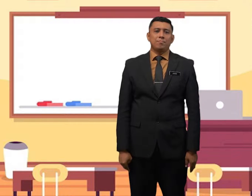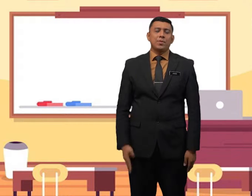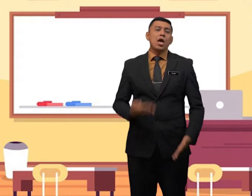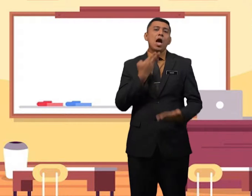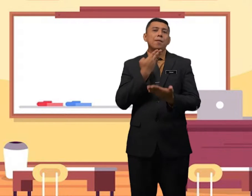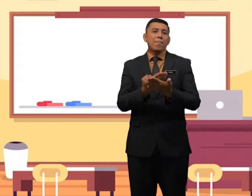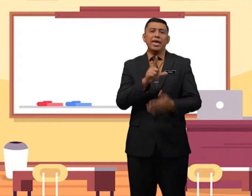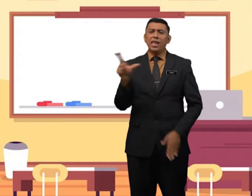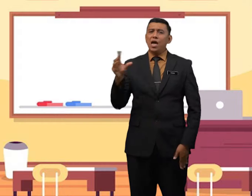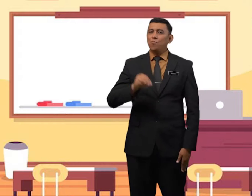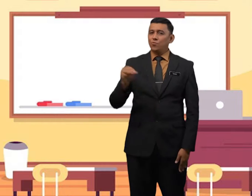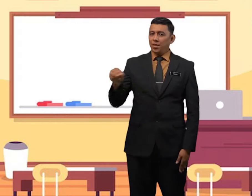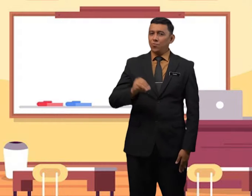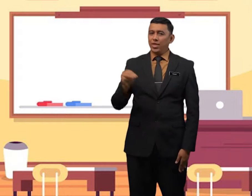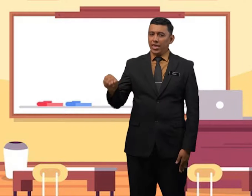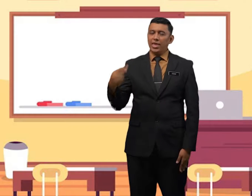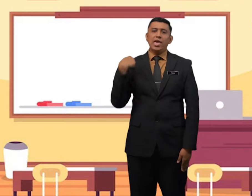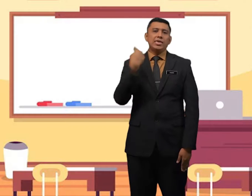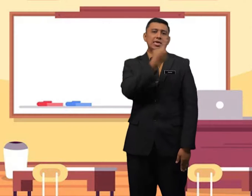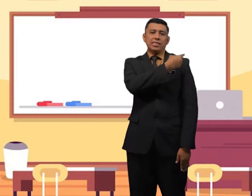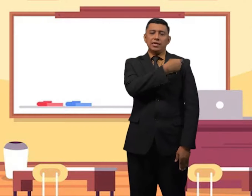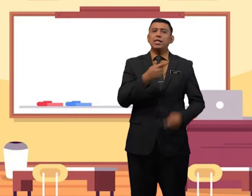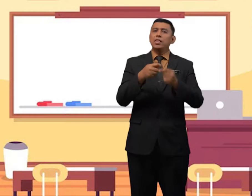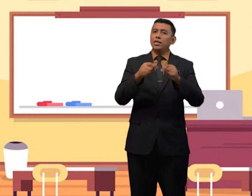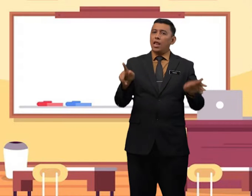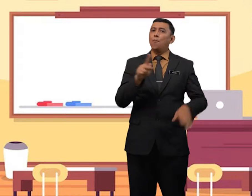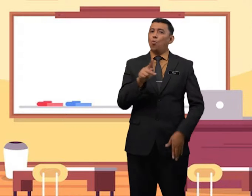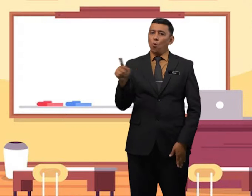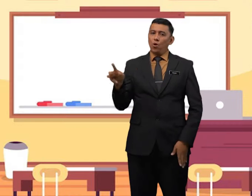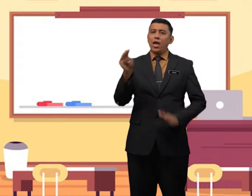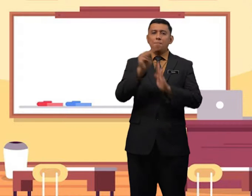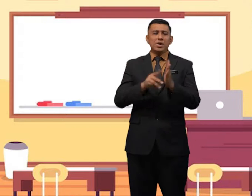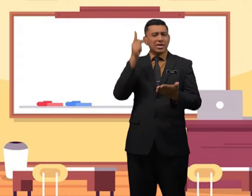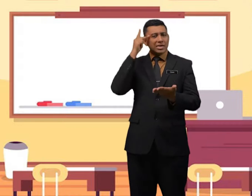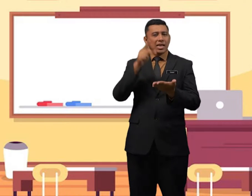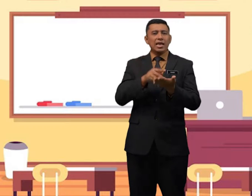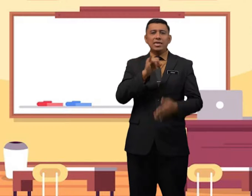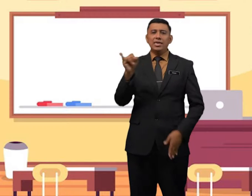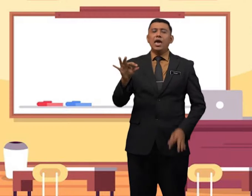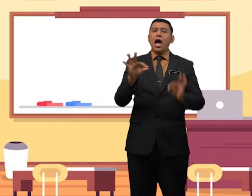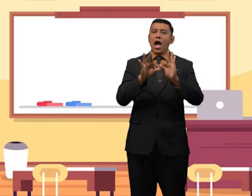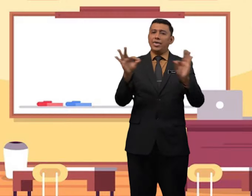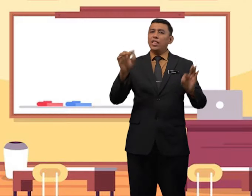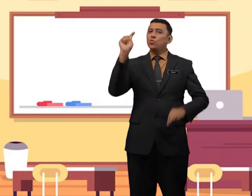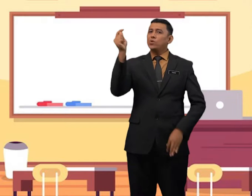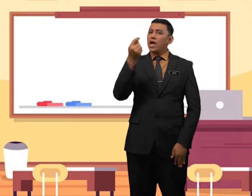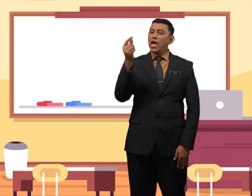Baiklah murid-murid kita telahpun mengenali ayat tunggal